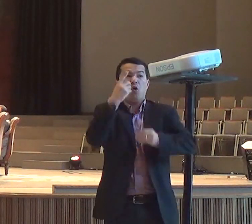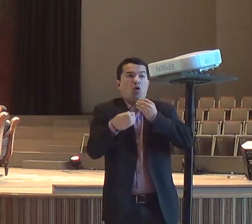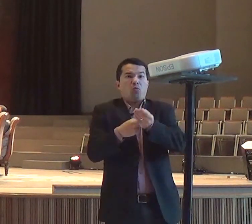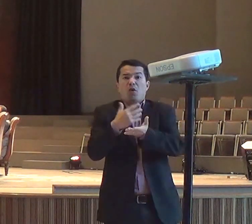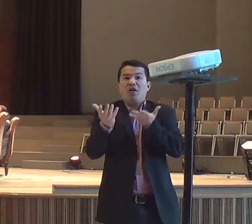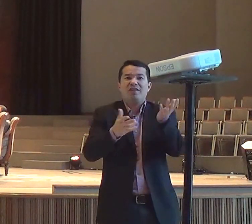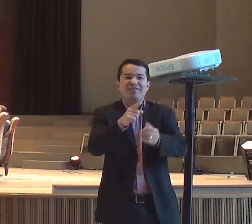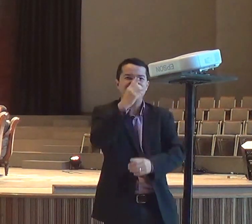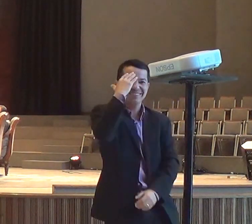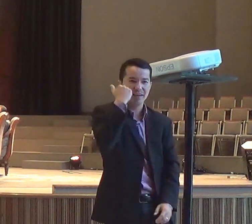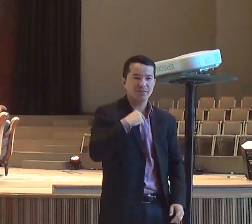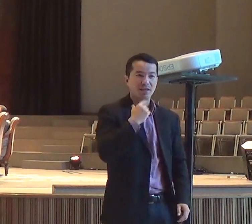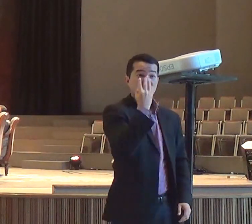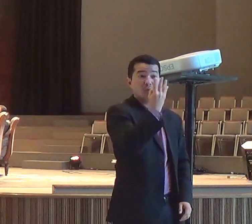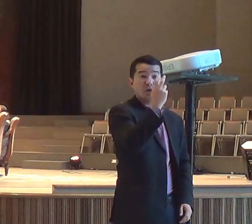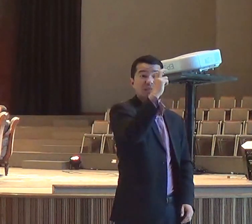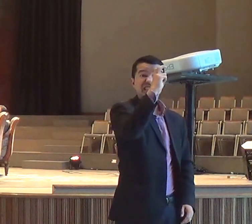de 450 pessoas cantando,